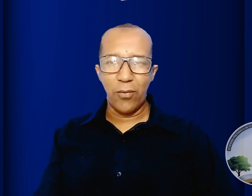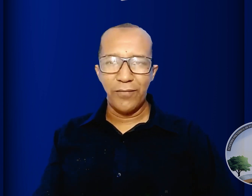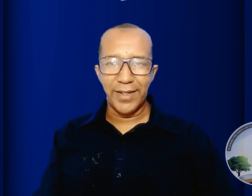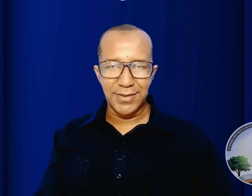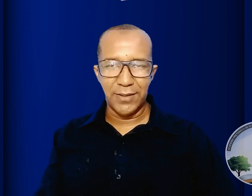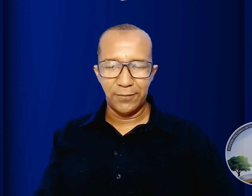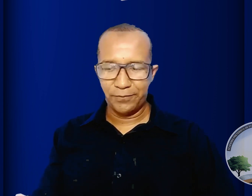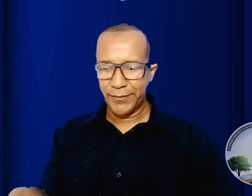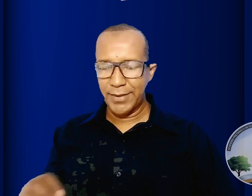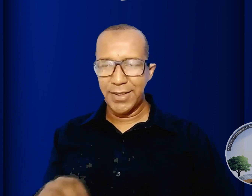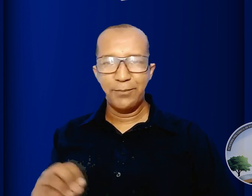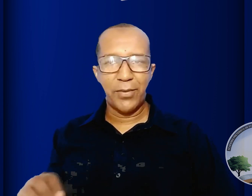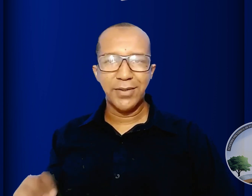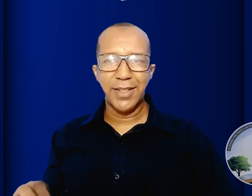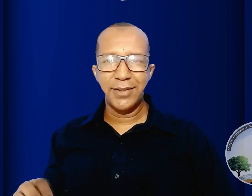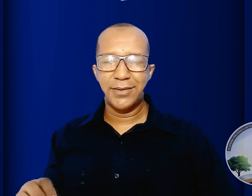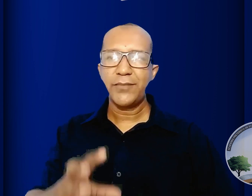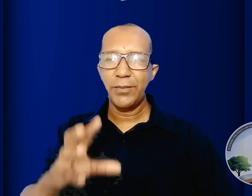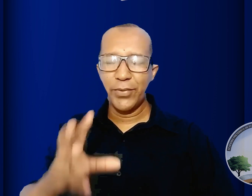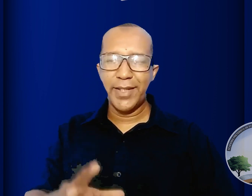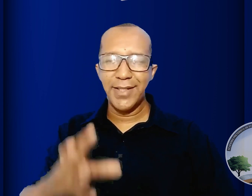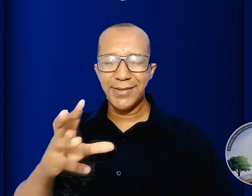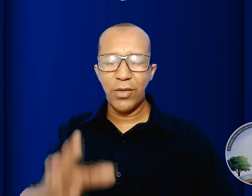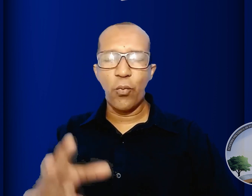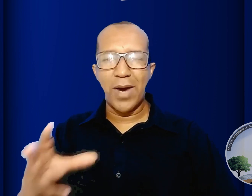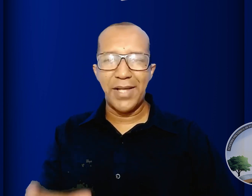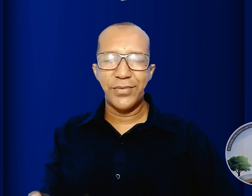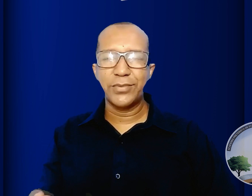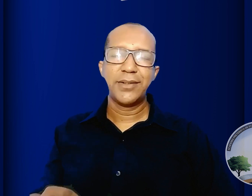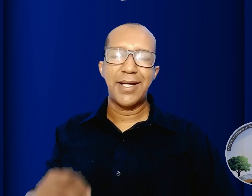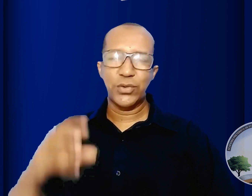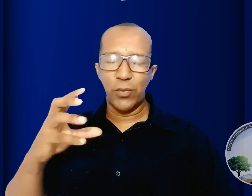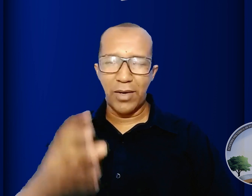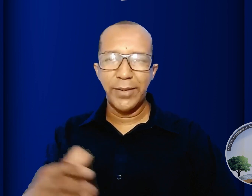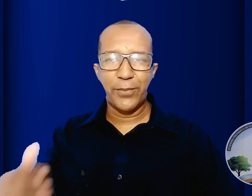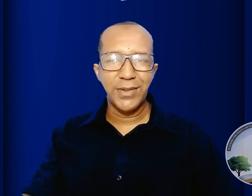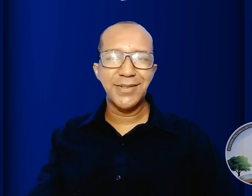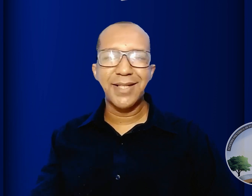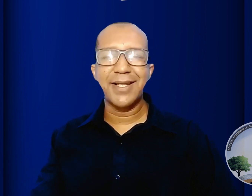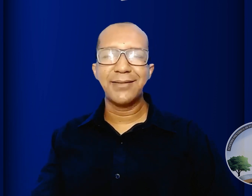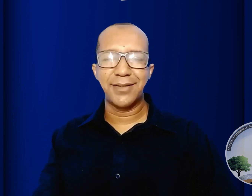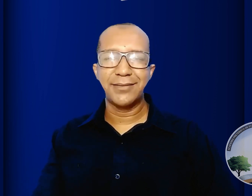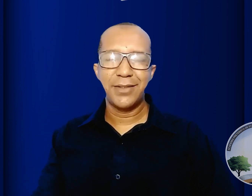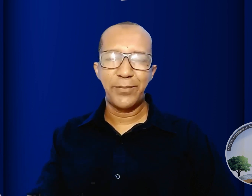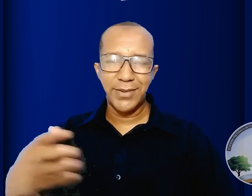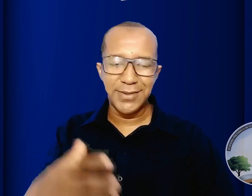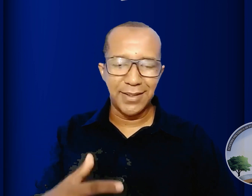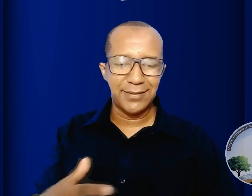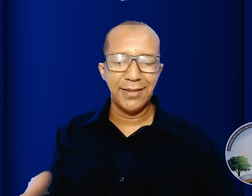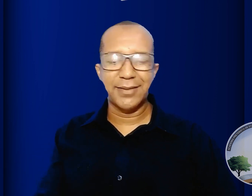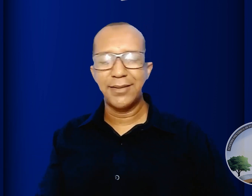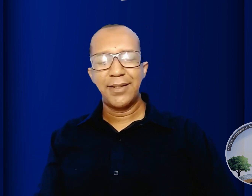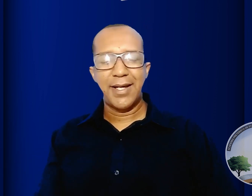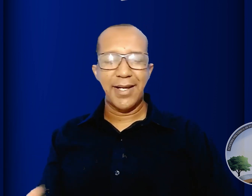conversão isso é importante porque esse é o quadro atual depois de 70 depois de 70 a